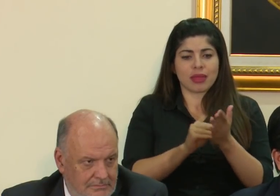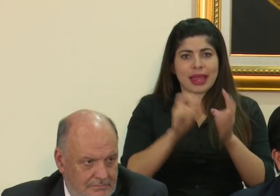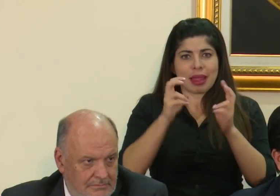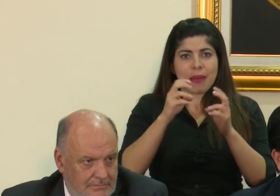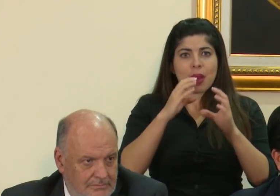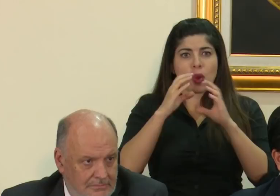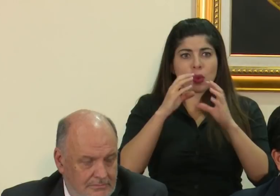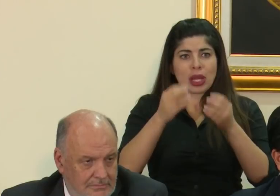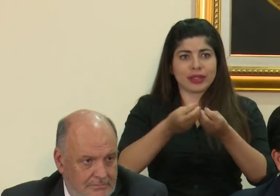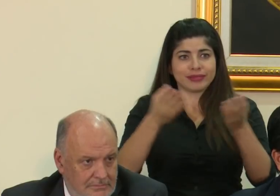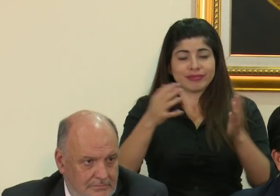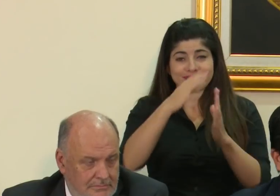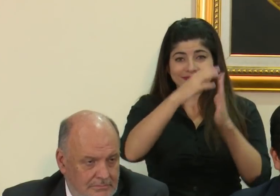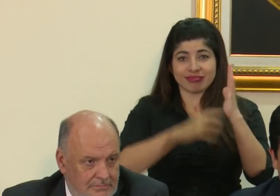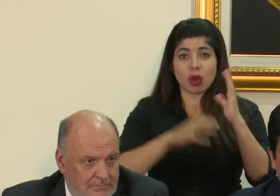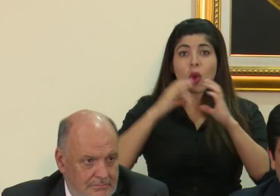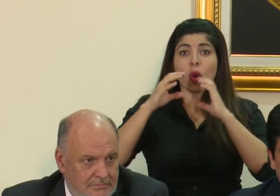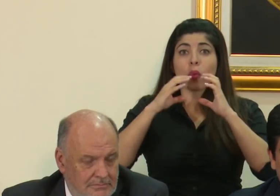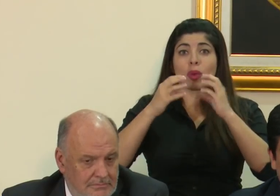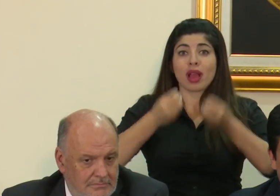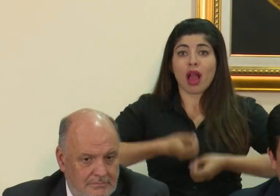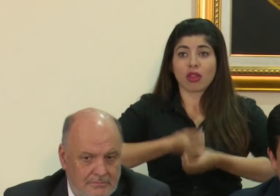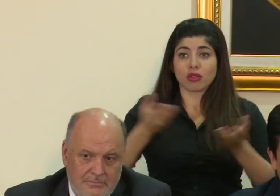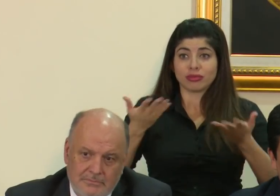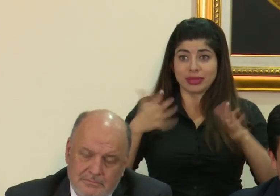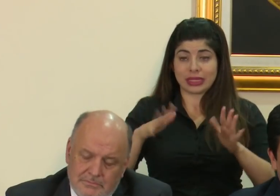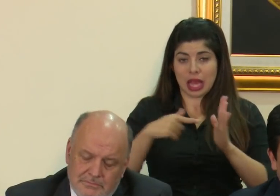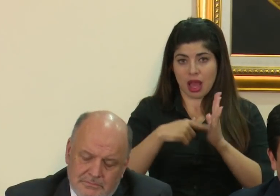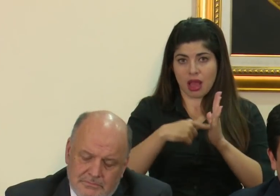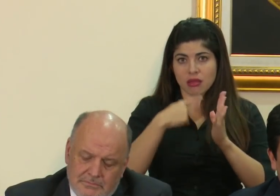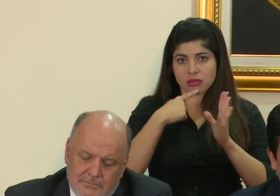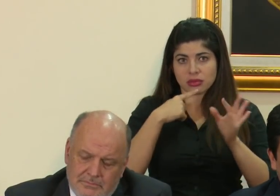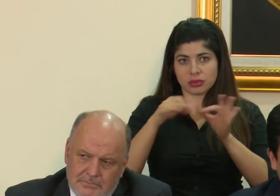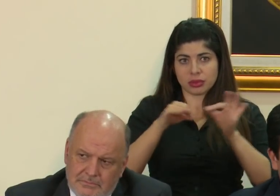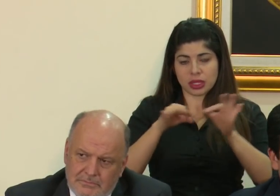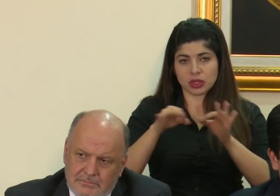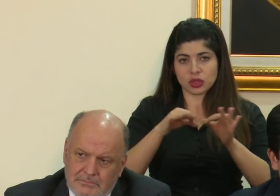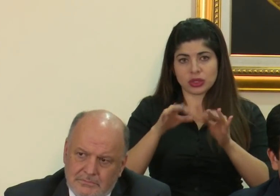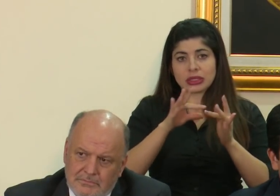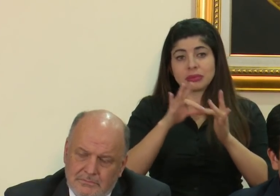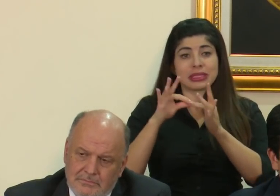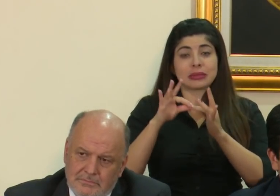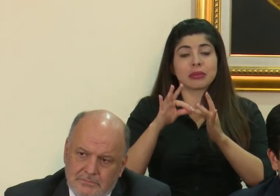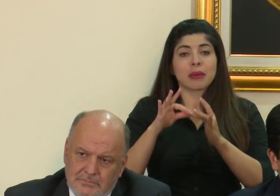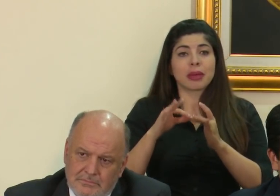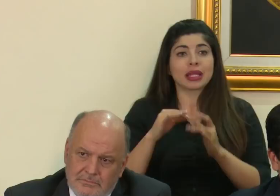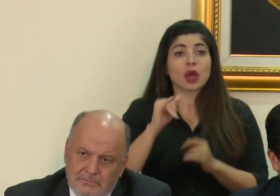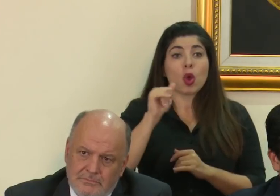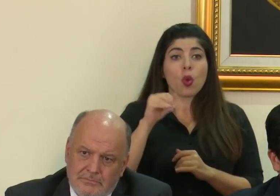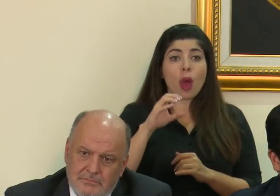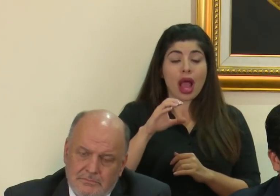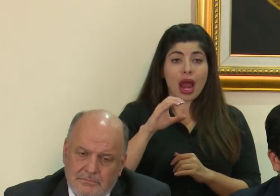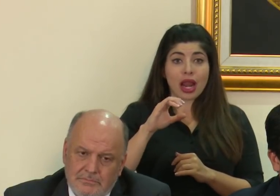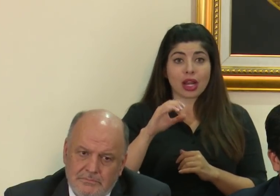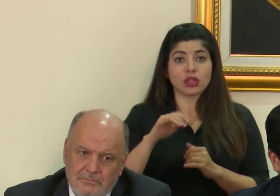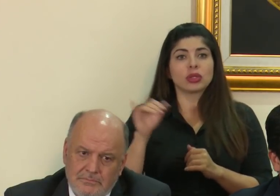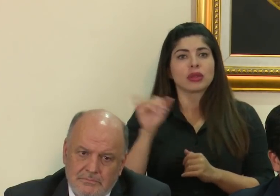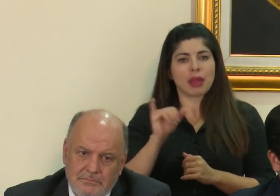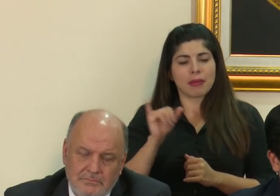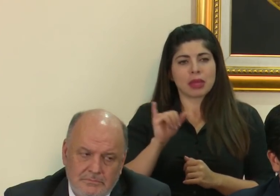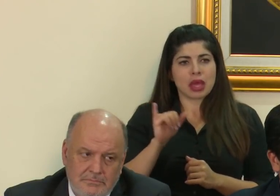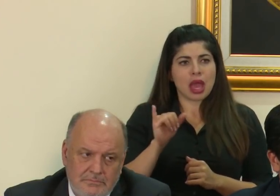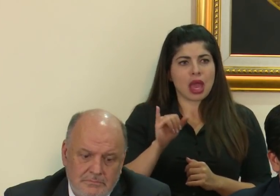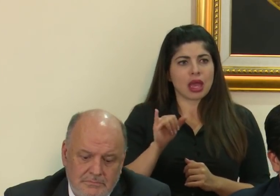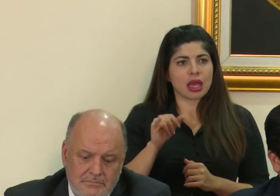comunicación, en los comunicados que se les comparten. Particularmente, sé que don Juan Carlos también